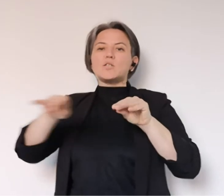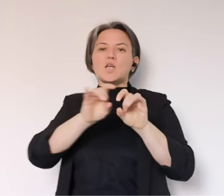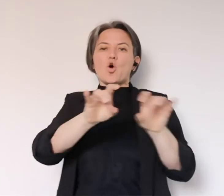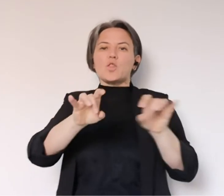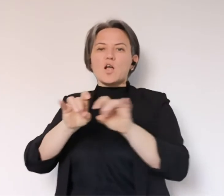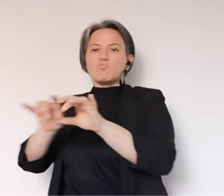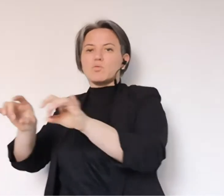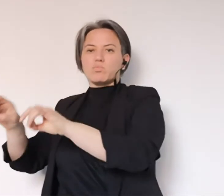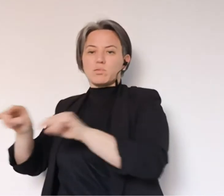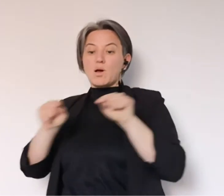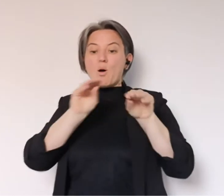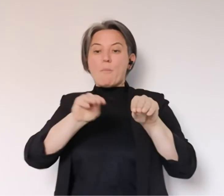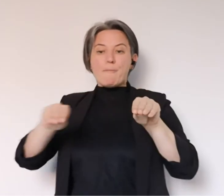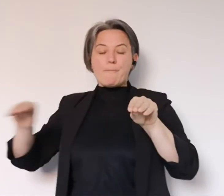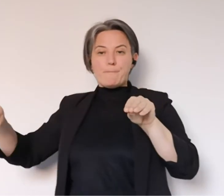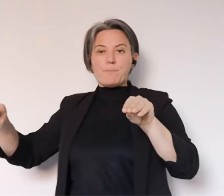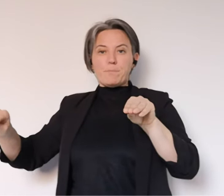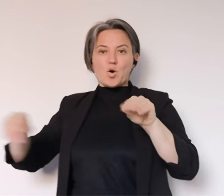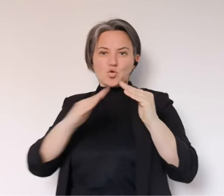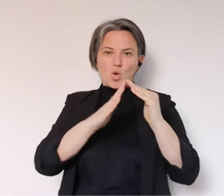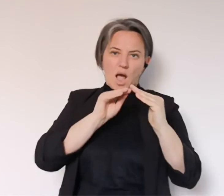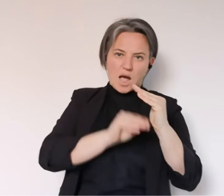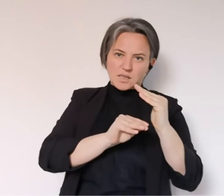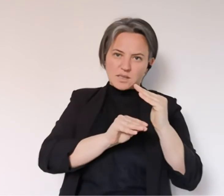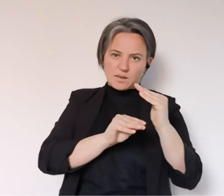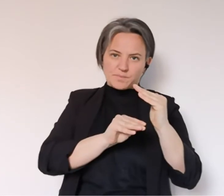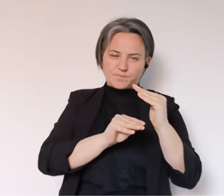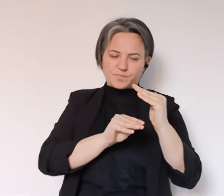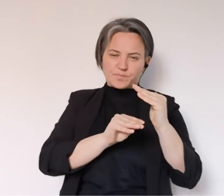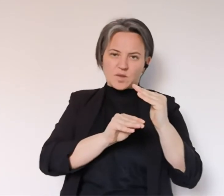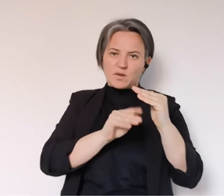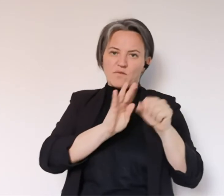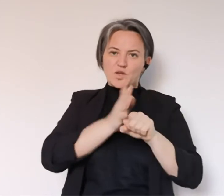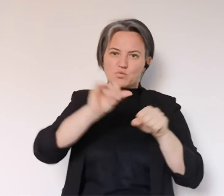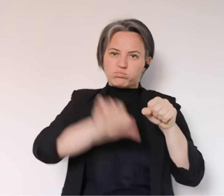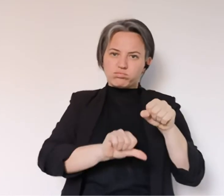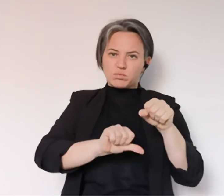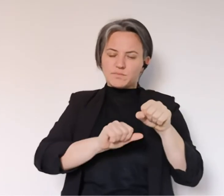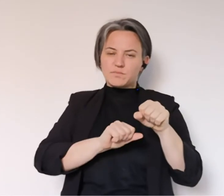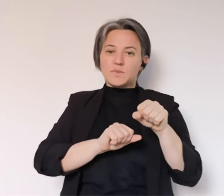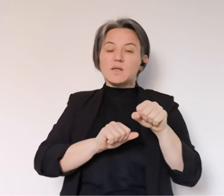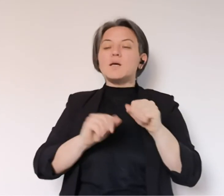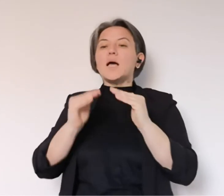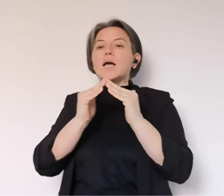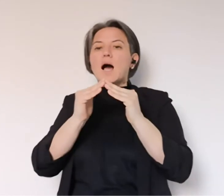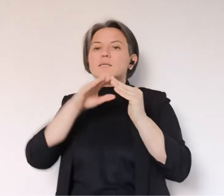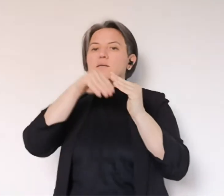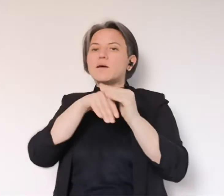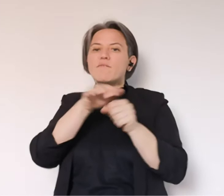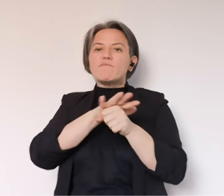situazioni di contagio e ibi compreso in particolare quelle situazioni di tipo